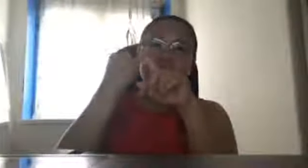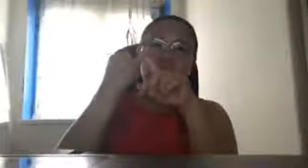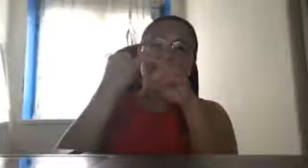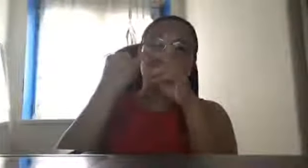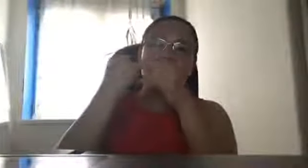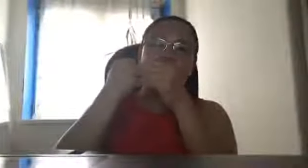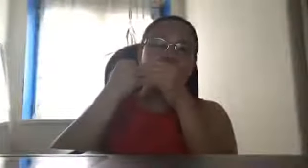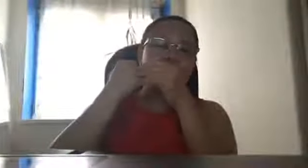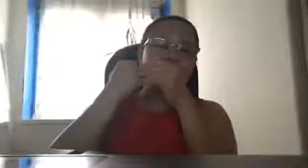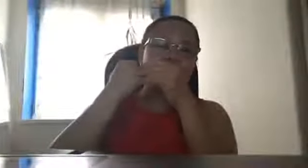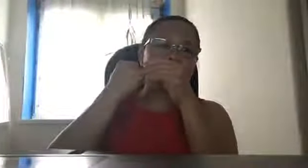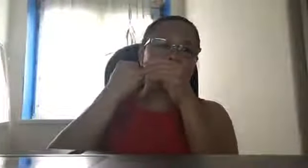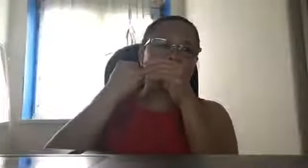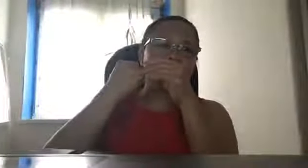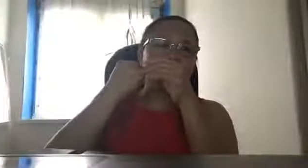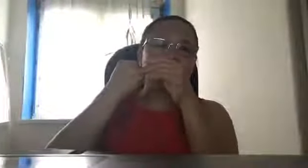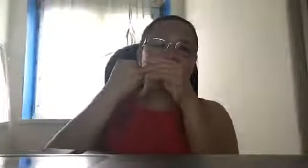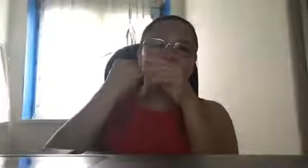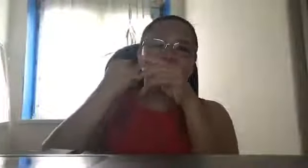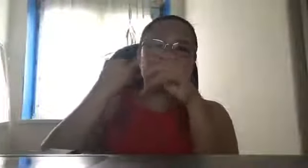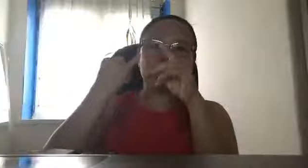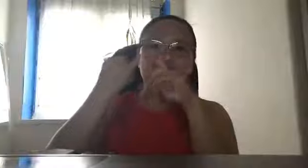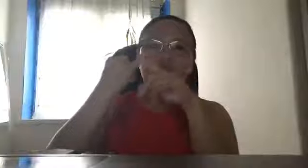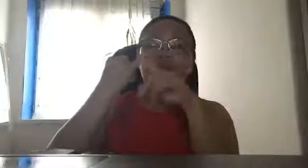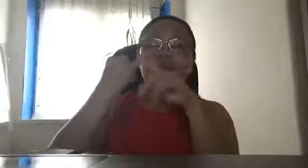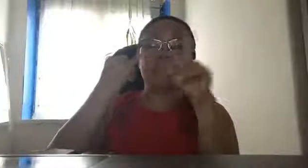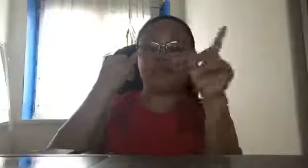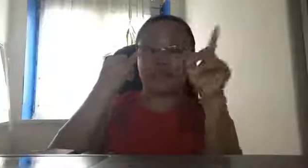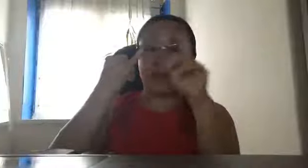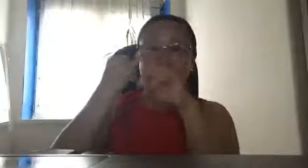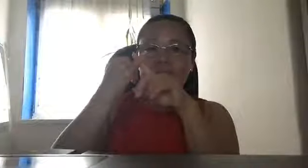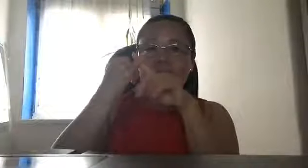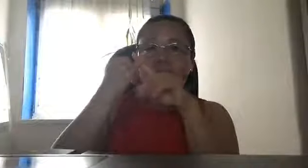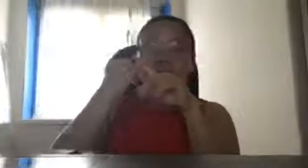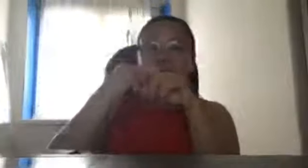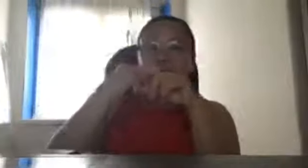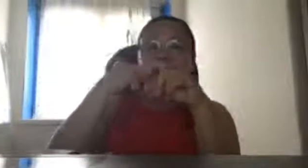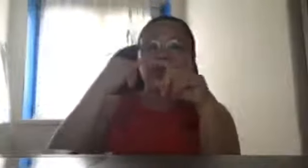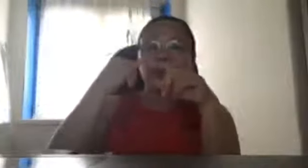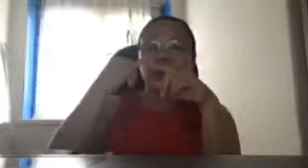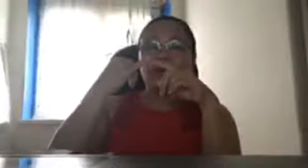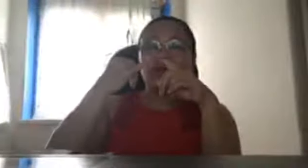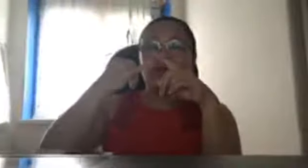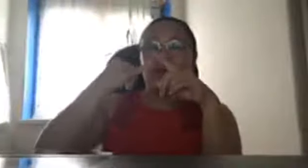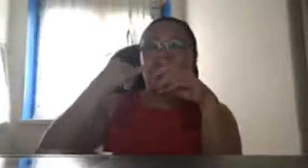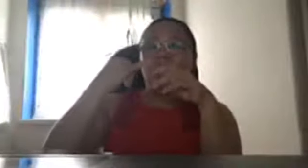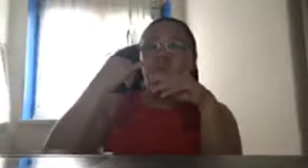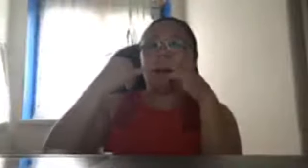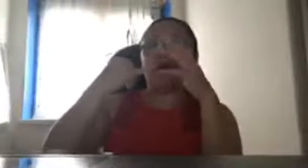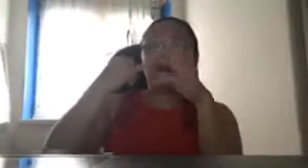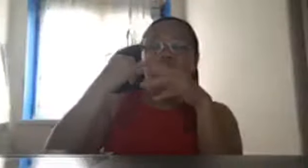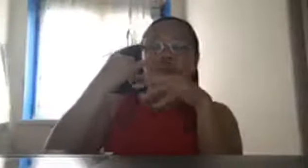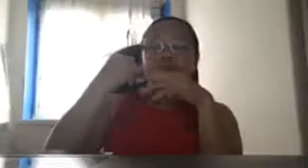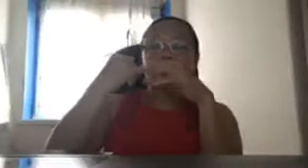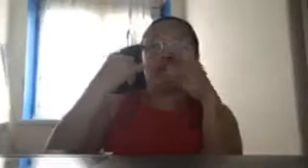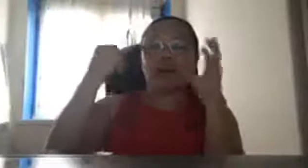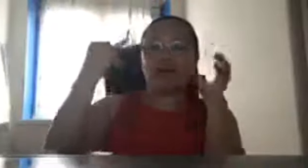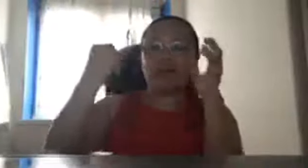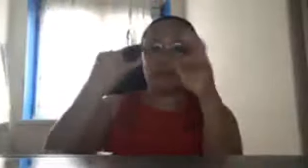yung yung chief ng military pero paano naman kung ang ating